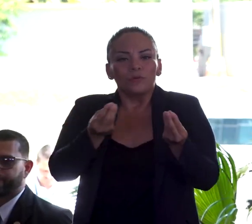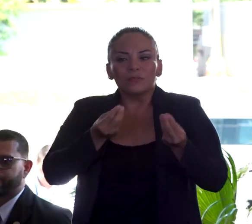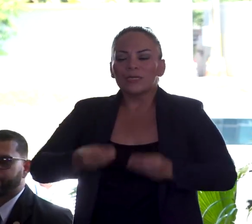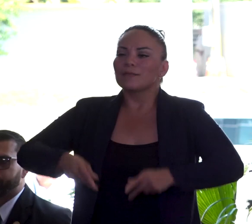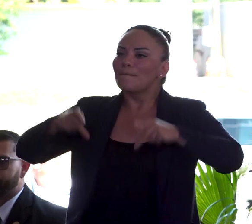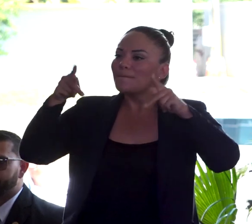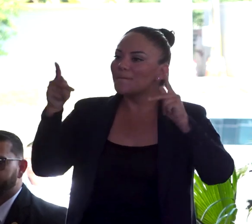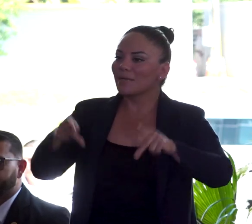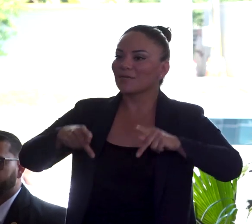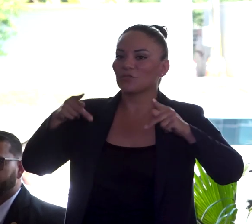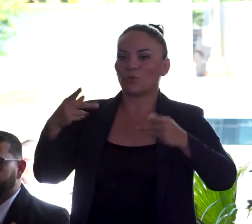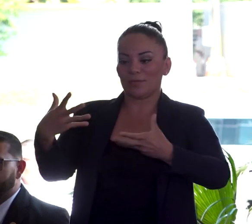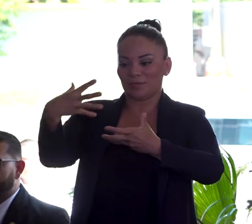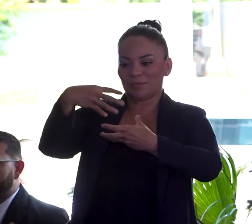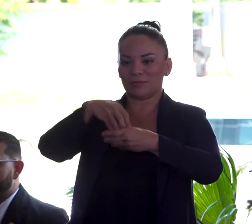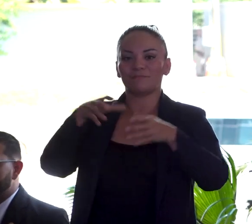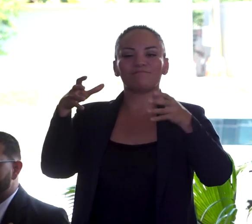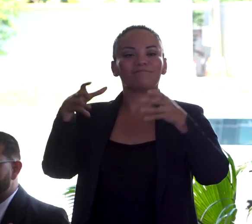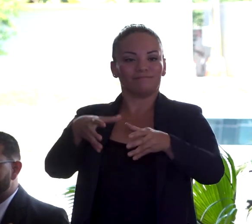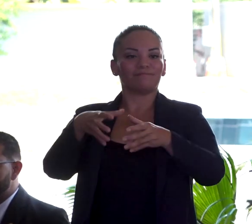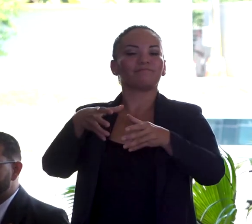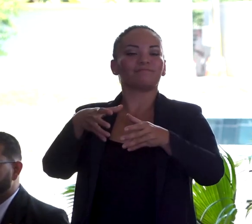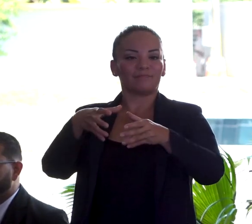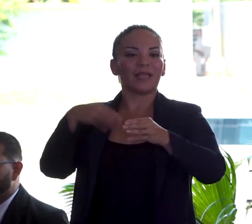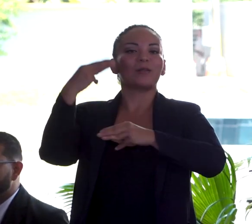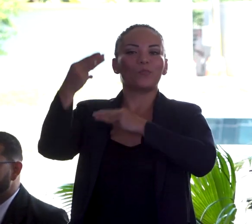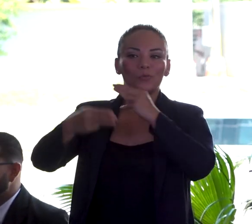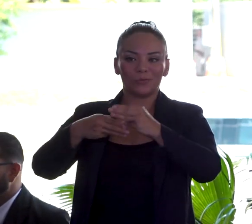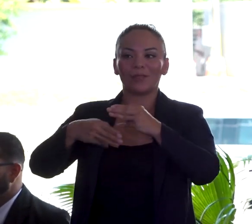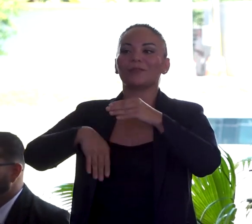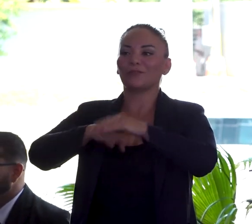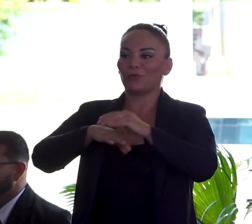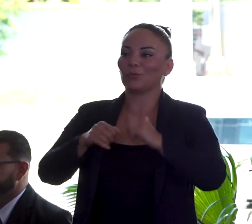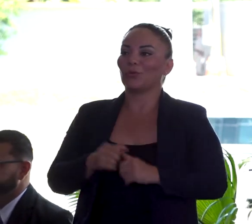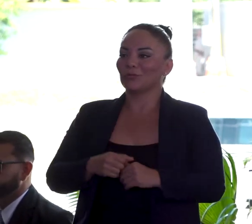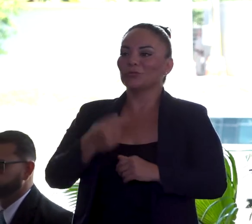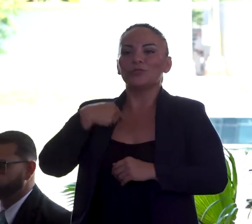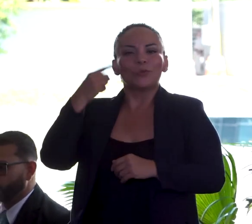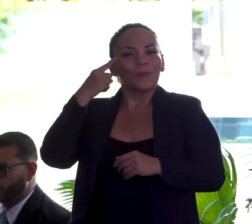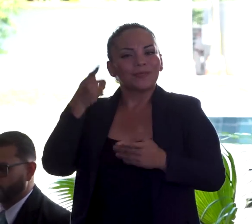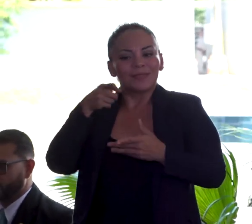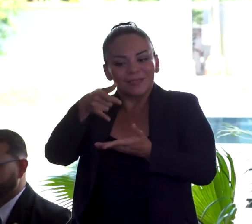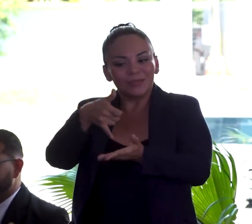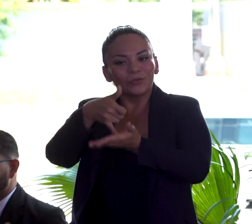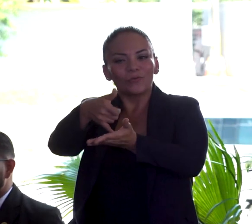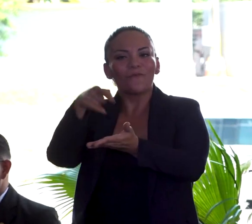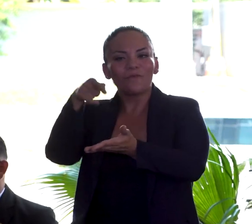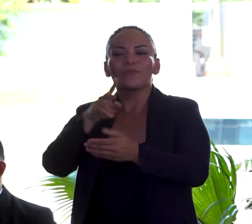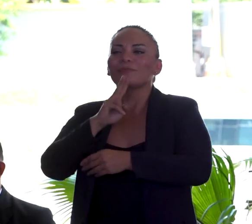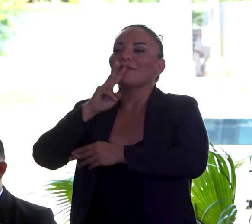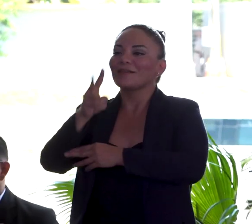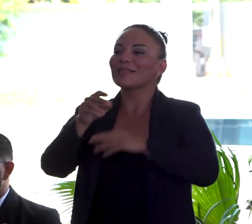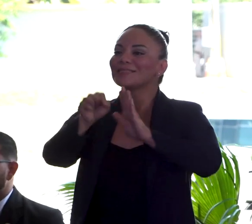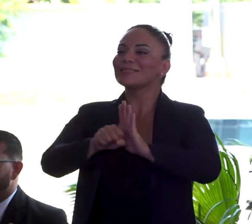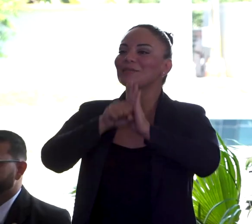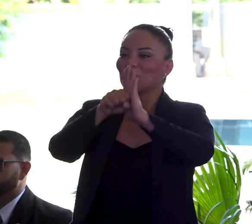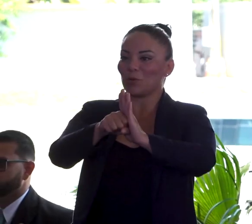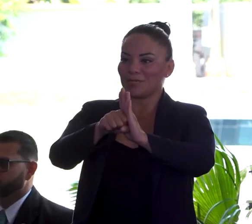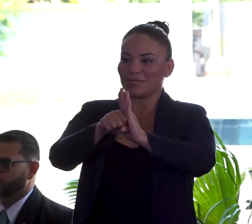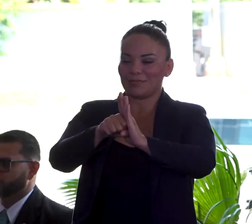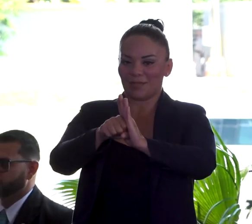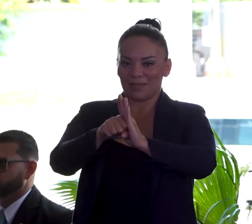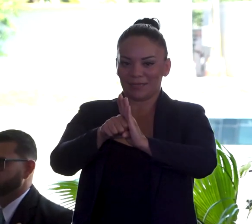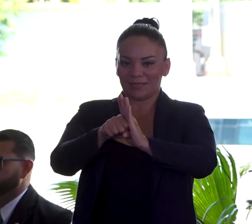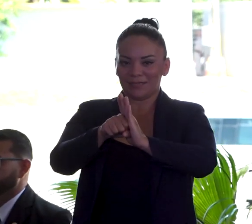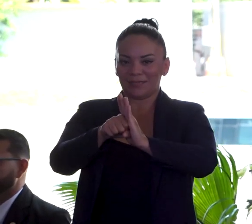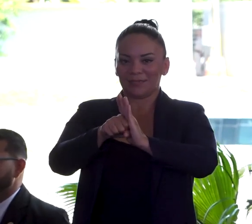que están involucradas en este Mundial y cómo este trofeo de verdad que simboliza más